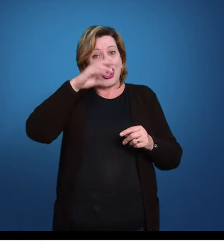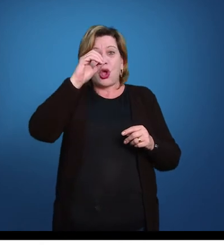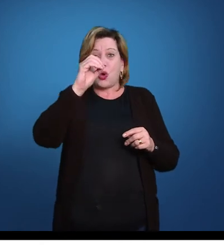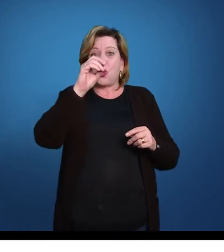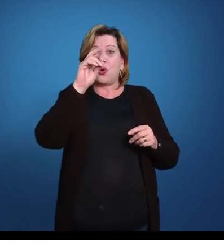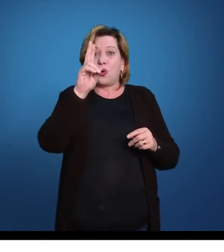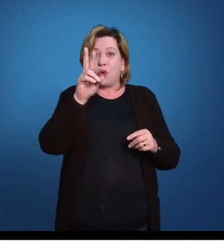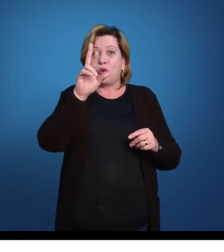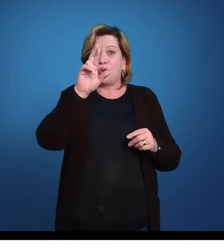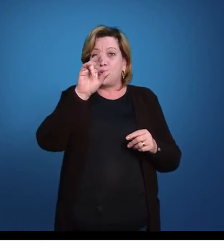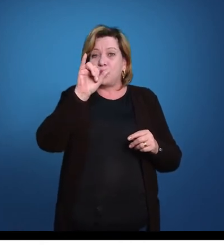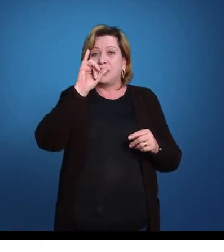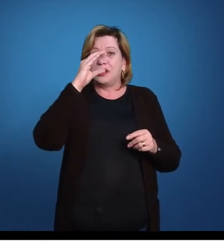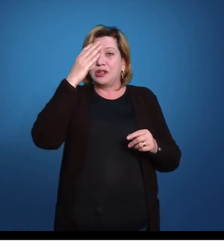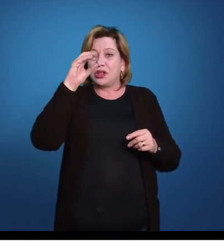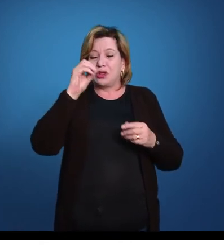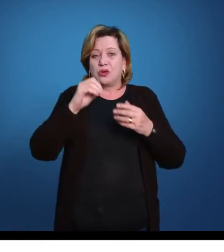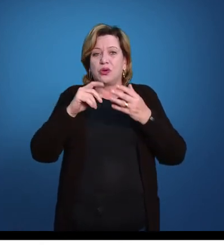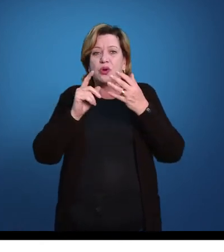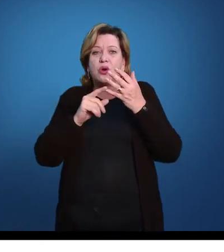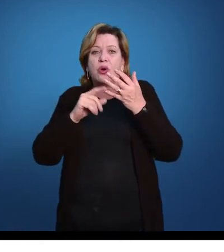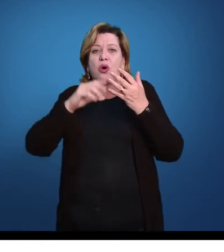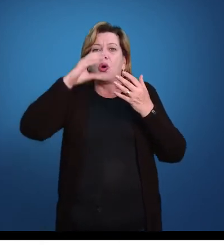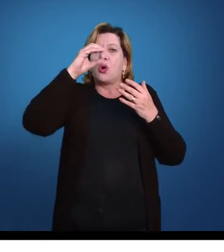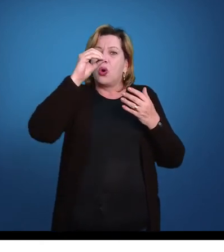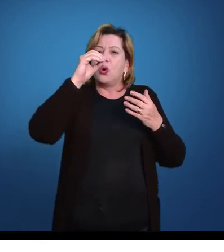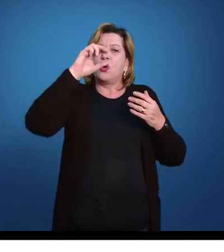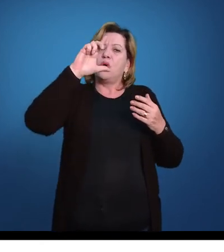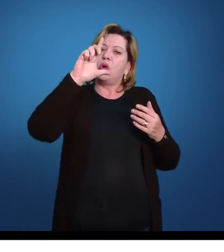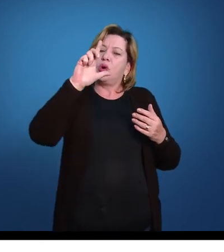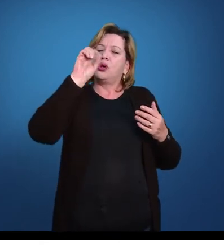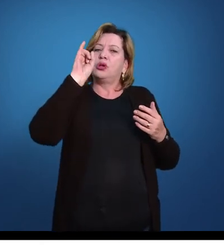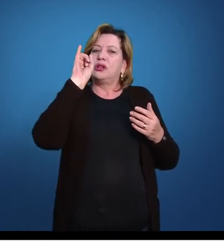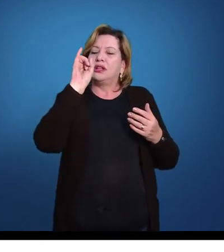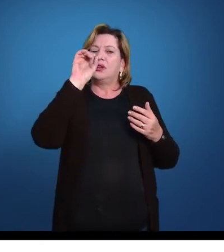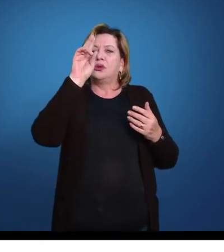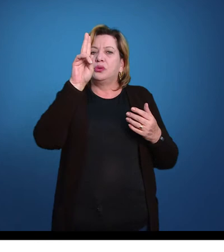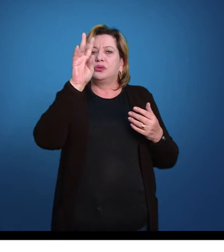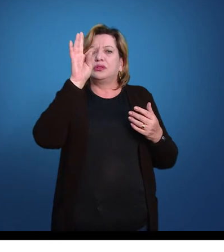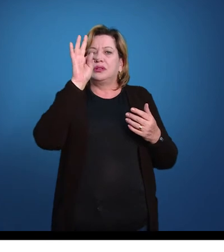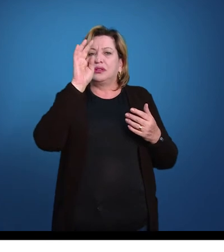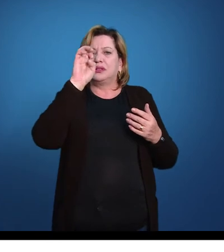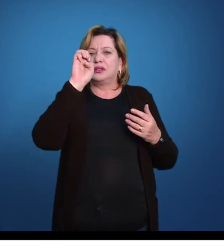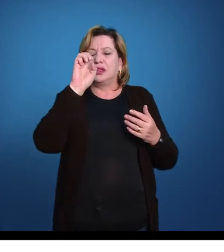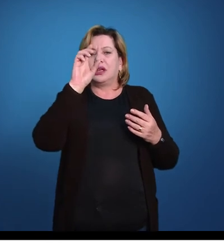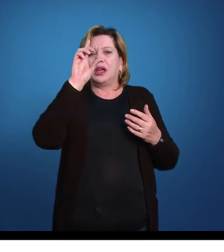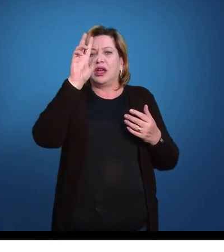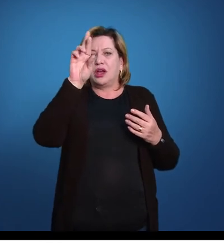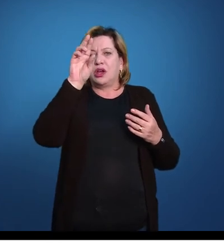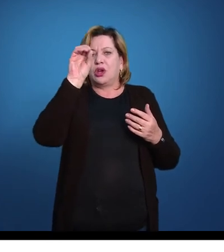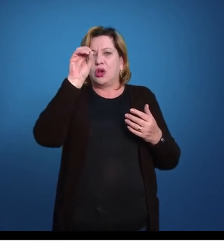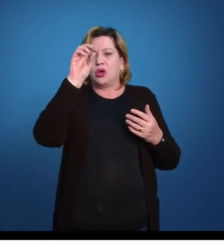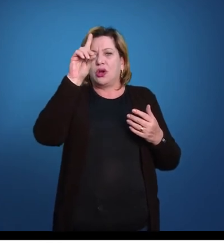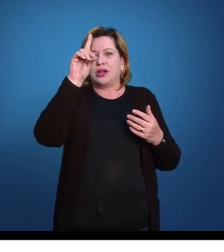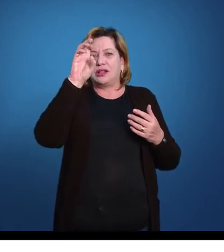E oloturóidea, ólus, é completo, então, é um bicho que ele é todo coberto de pés ambulacrais, então, são os